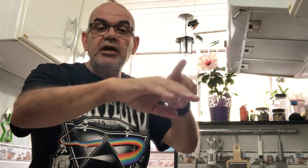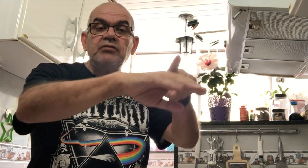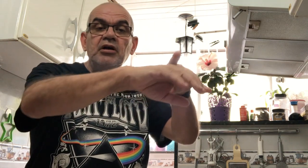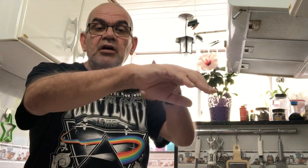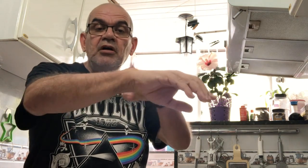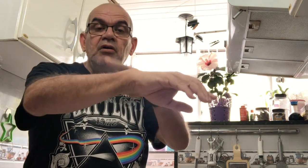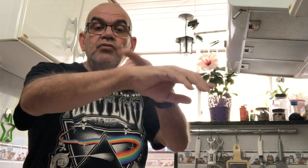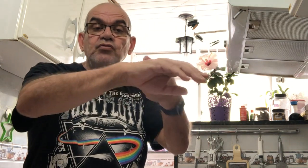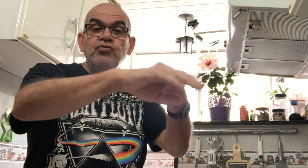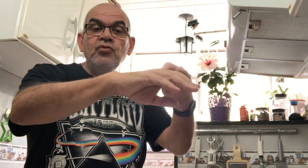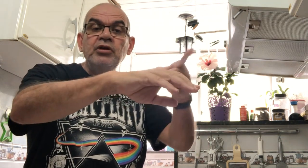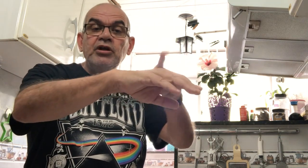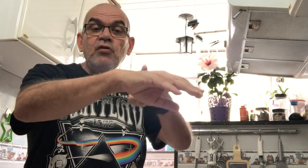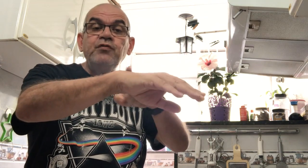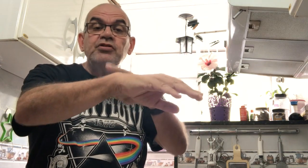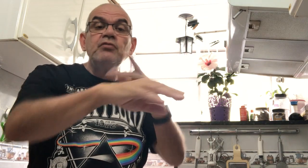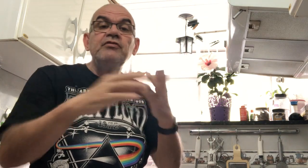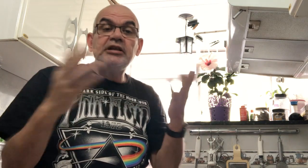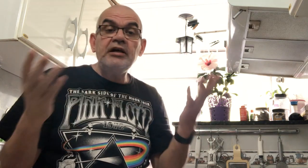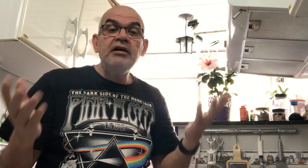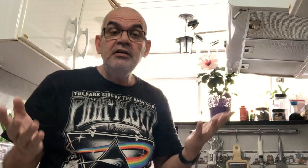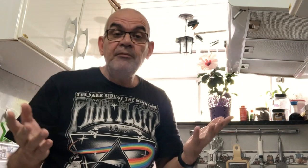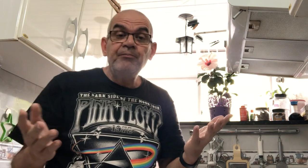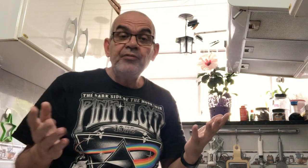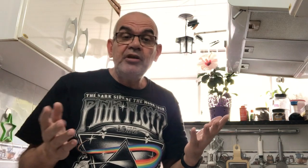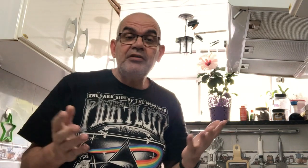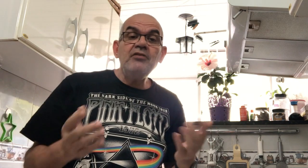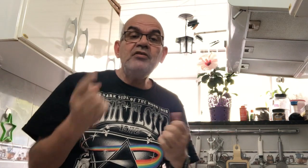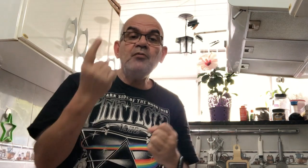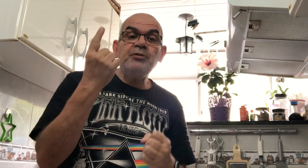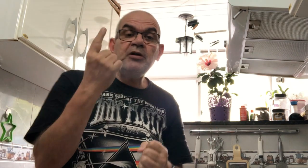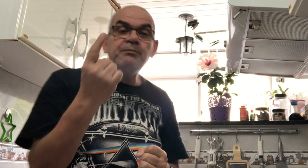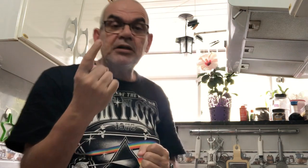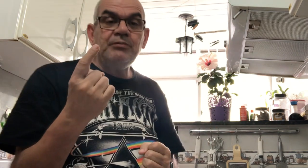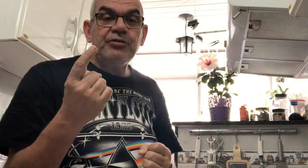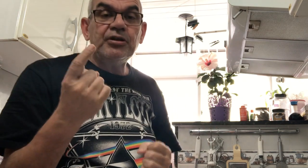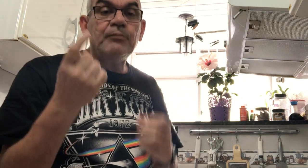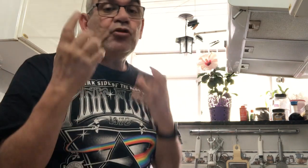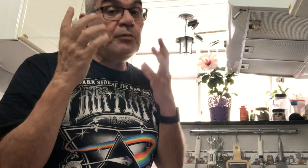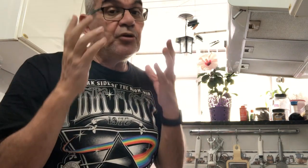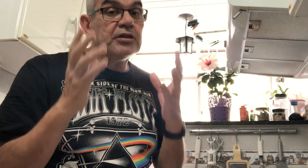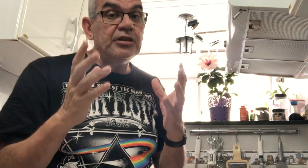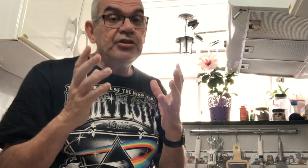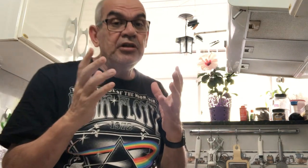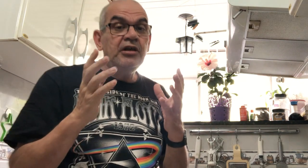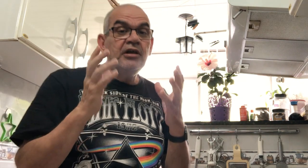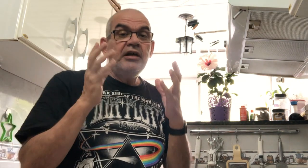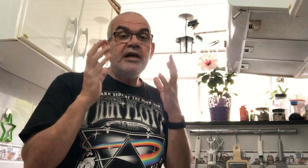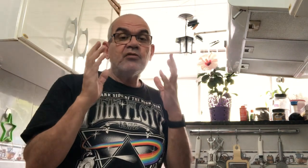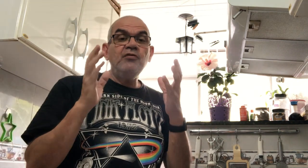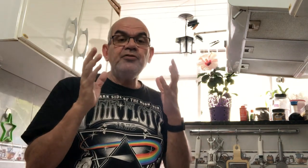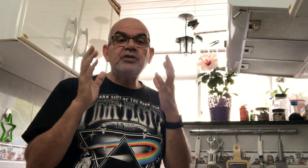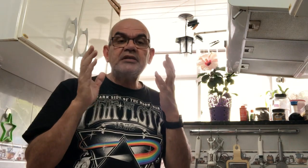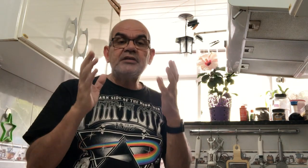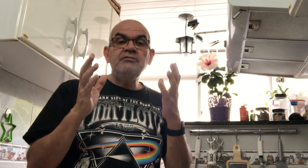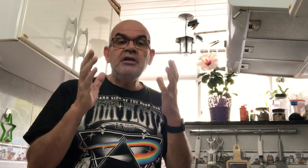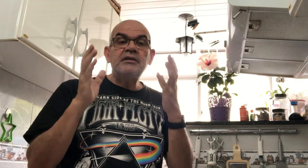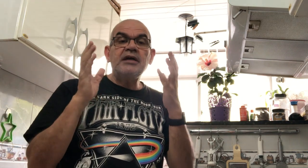quero um nu. Que confusão que vai dar? Então, esse é o primeiro parâmetro que é muito importante, é a configuração da